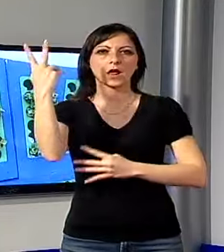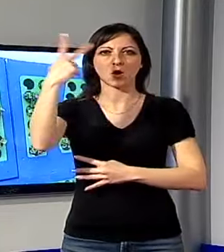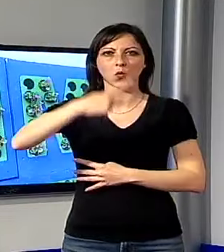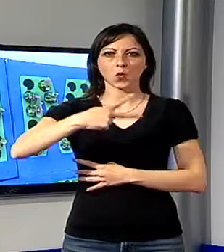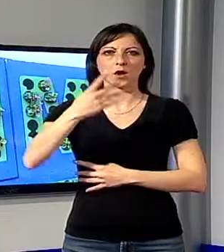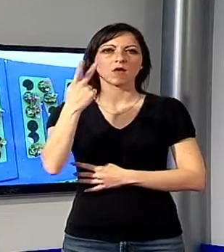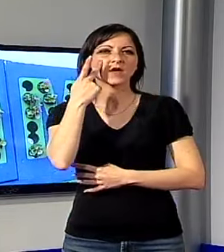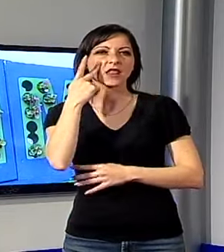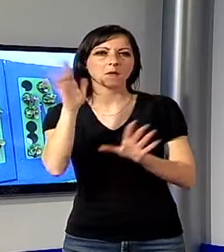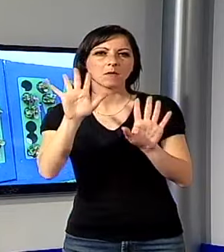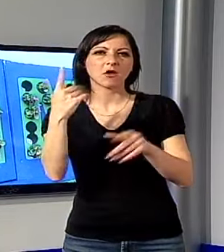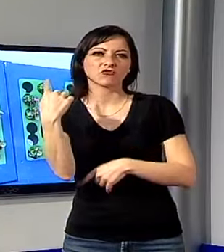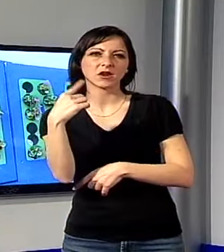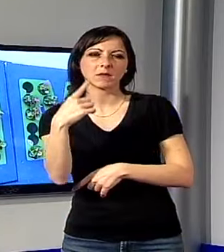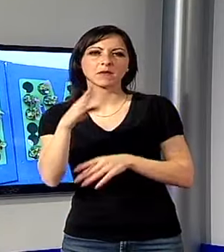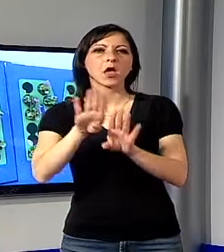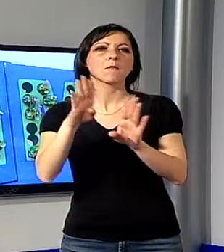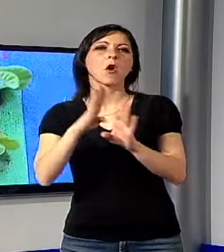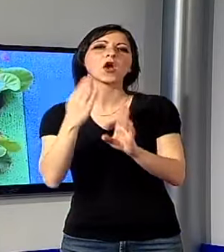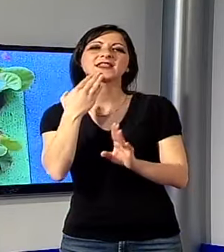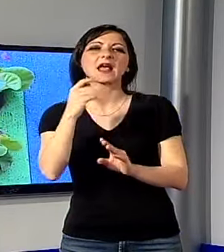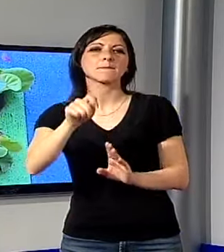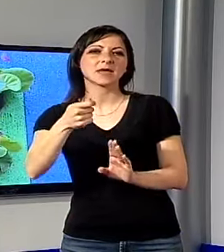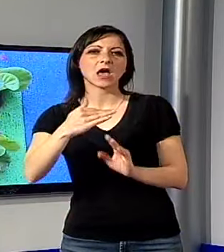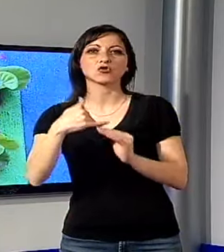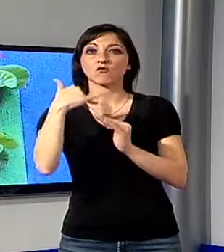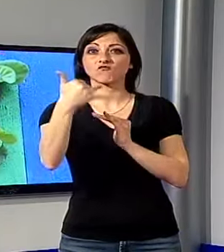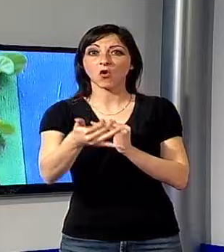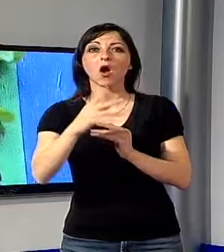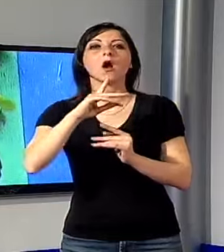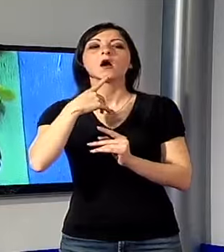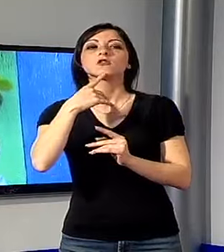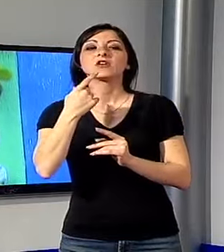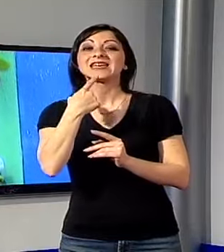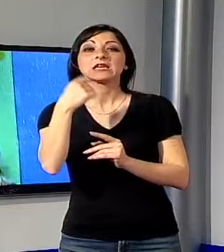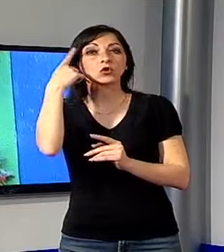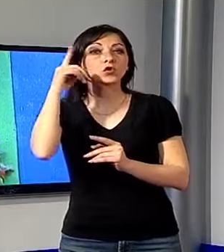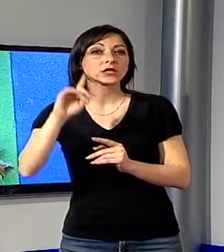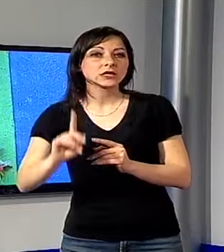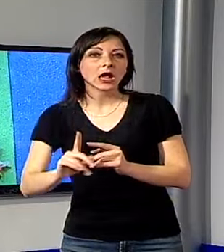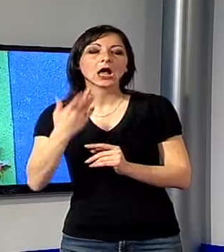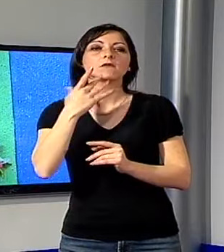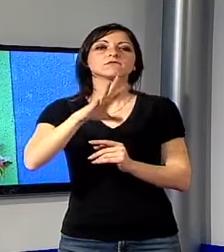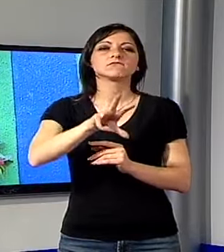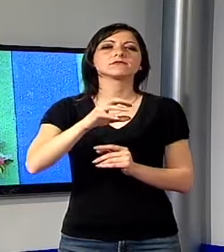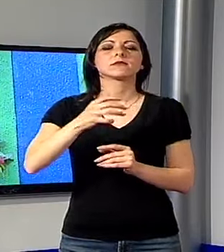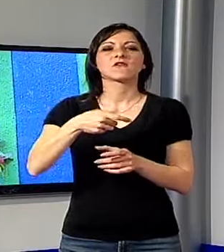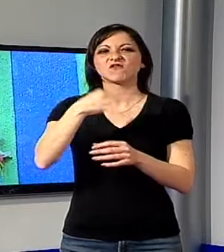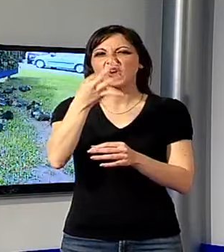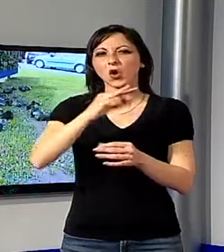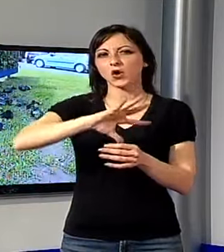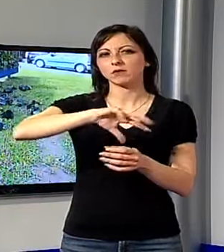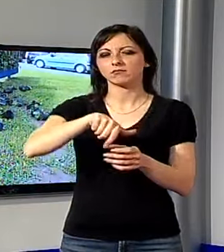vediamo quella che si trova a Porta San Pietro. I gnoti hanno preso i vasetti di fiori che compongono la scritta e li hanno